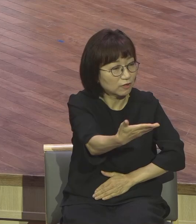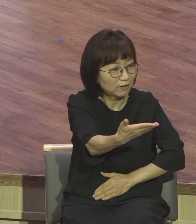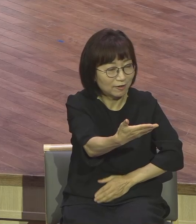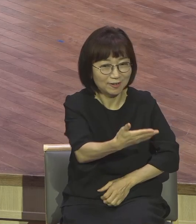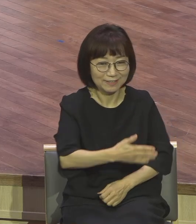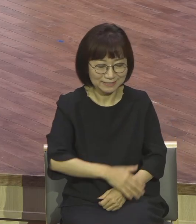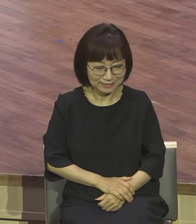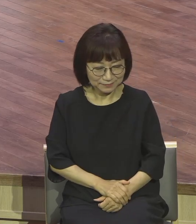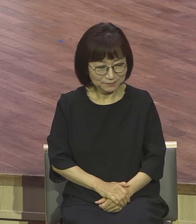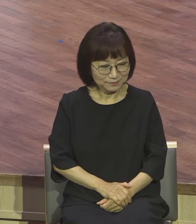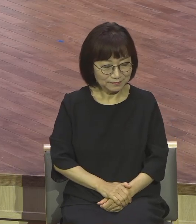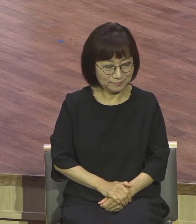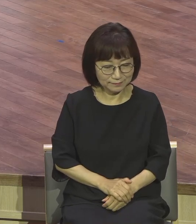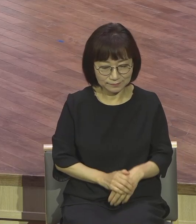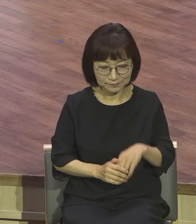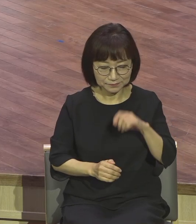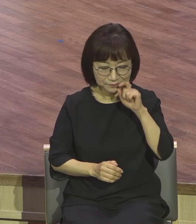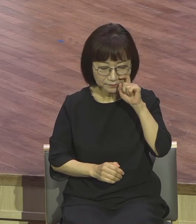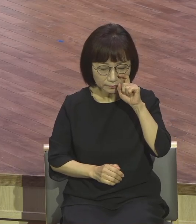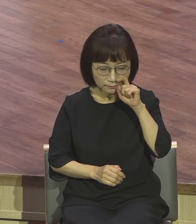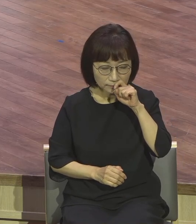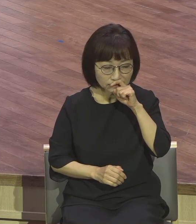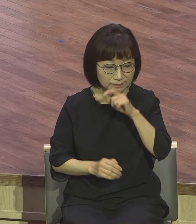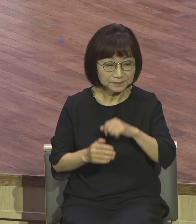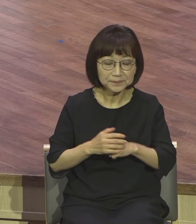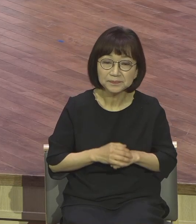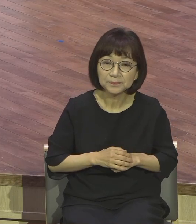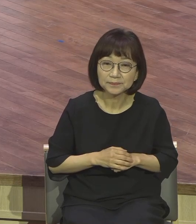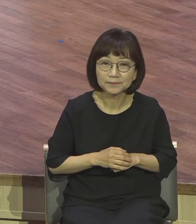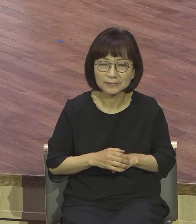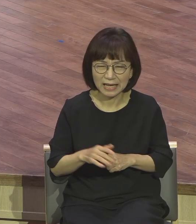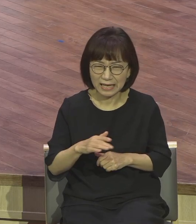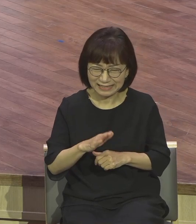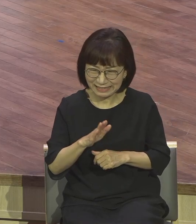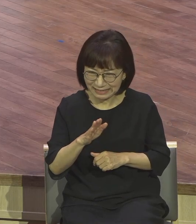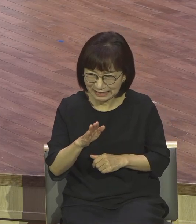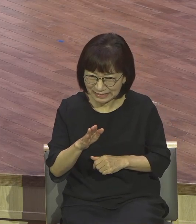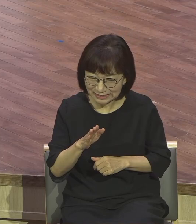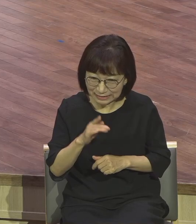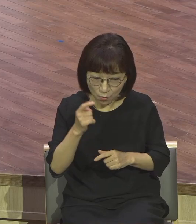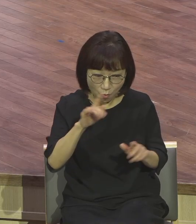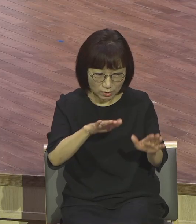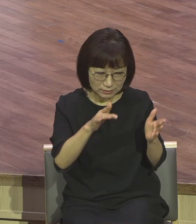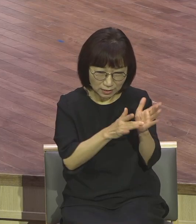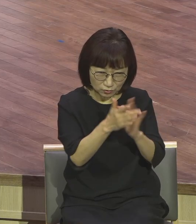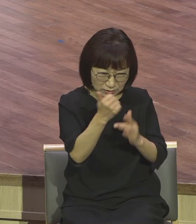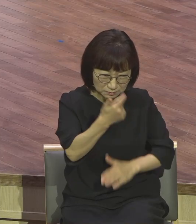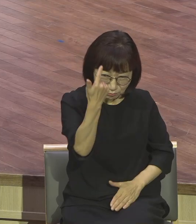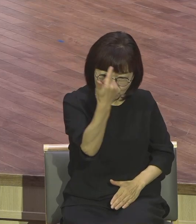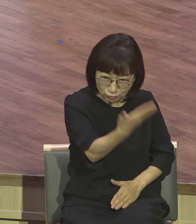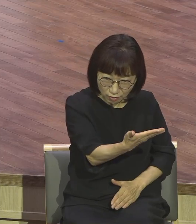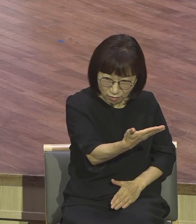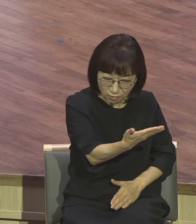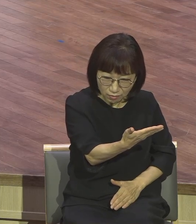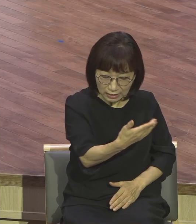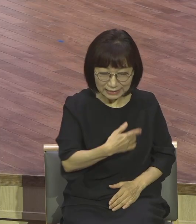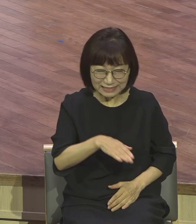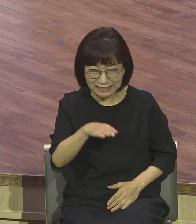28절에 나와 있는데 실제로 일어난 것이 아니고 이들이 예수님을 공격하기 위해서 인위적으로 그렇게